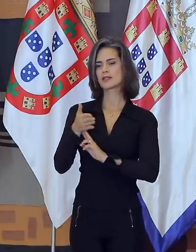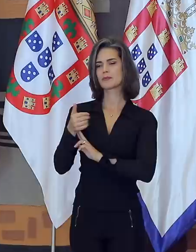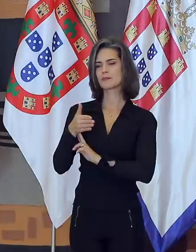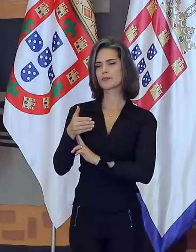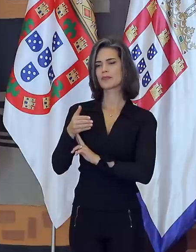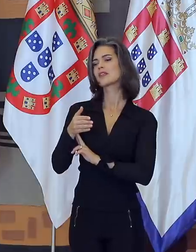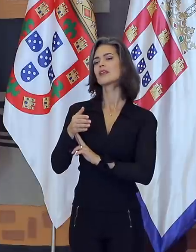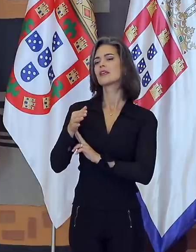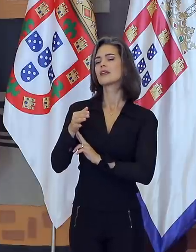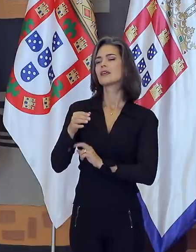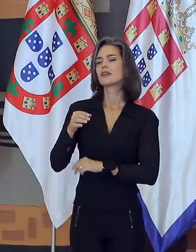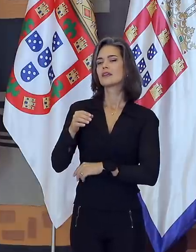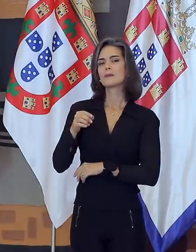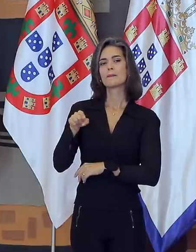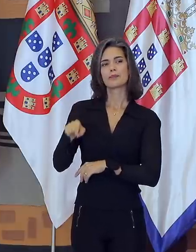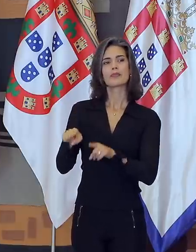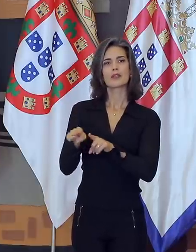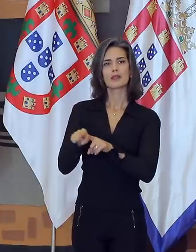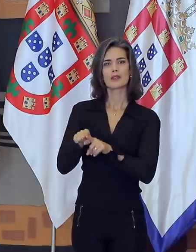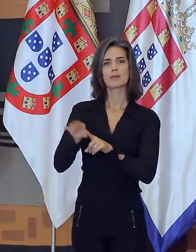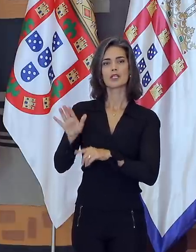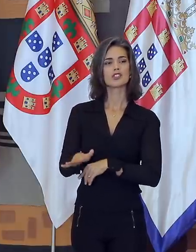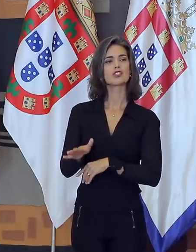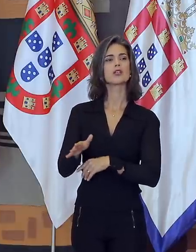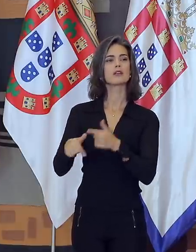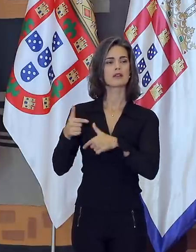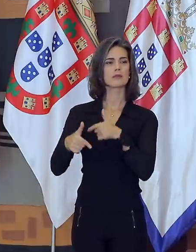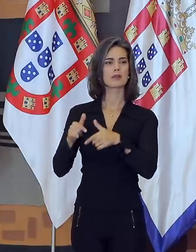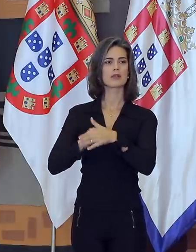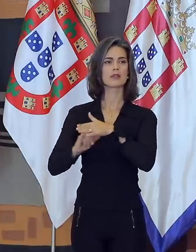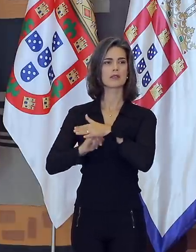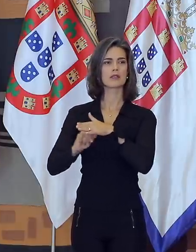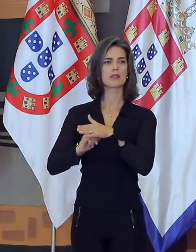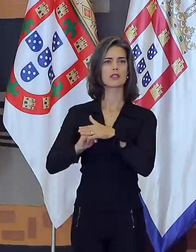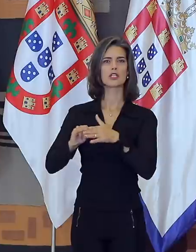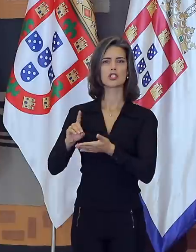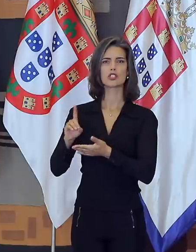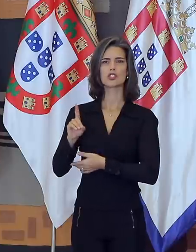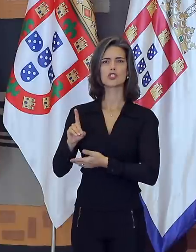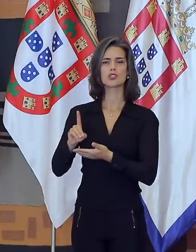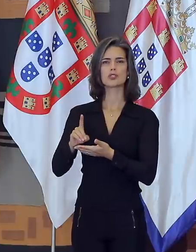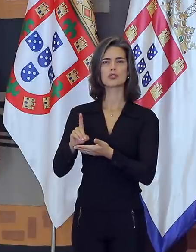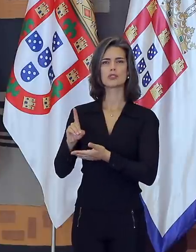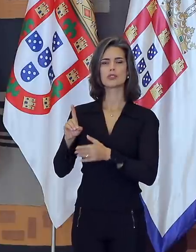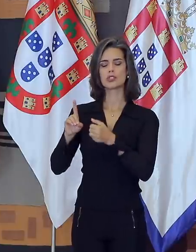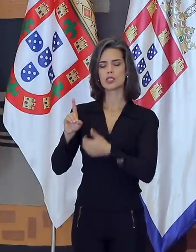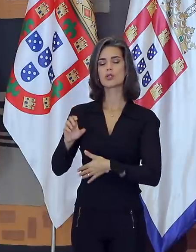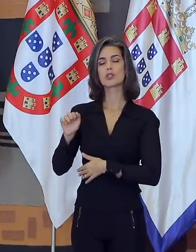Quintela, que havia sido diretora-geral do Instituto Rio Branco, acho que naquela época não chamava diretora-geral, era só diretora do Rio Branco,